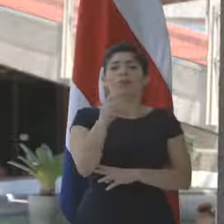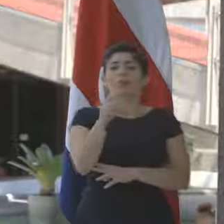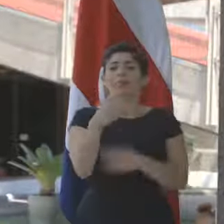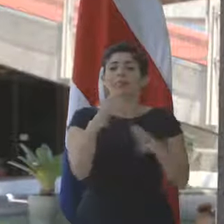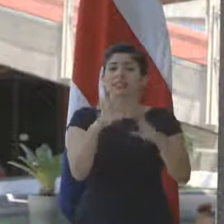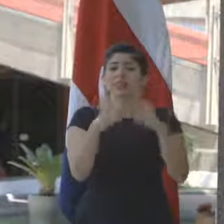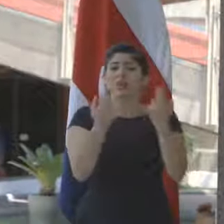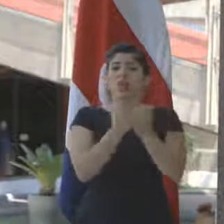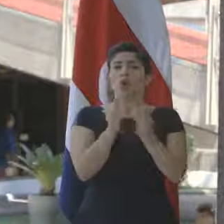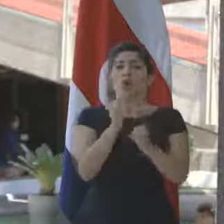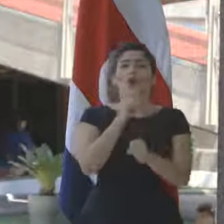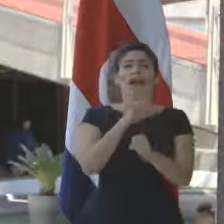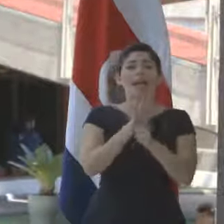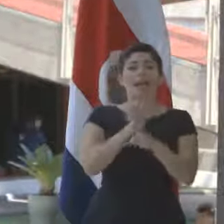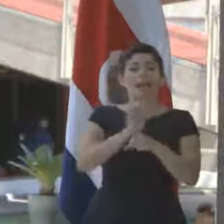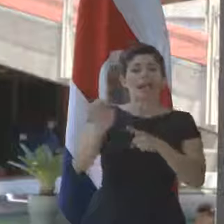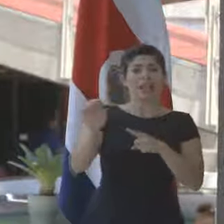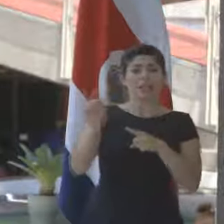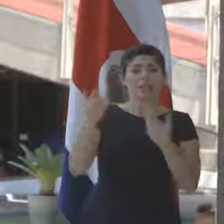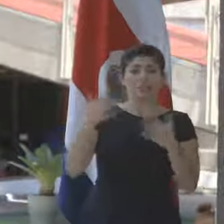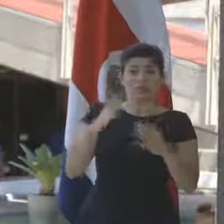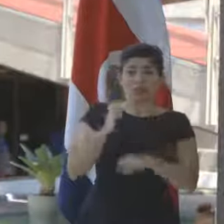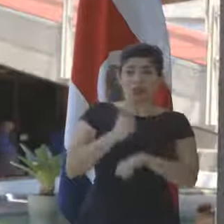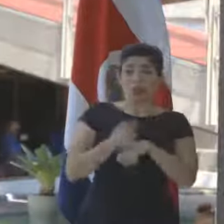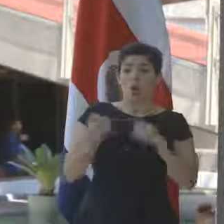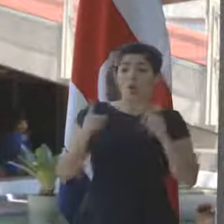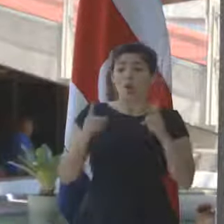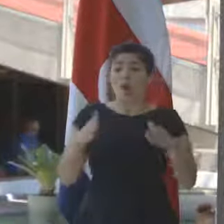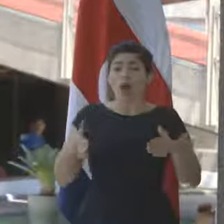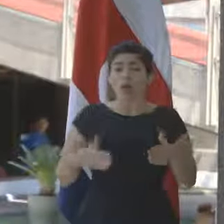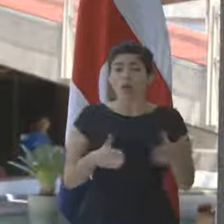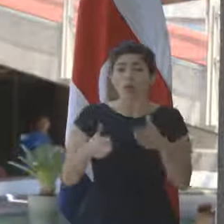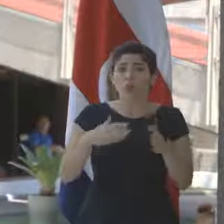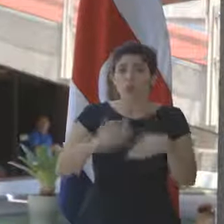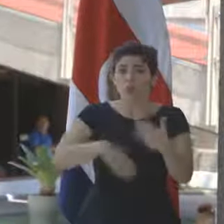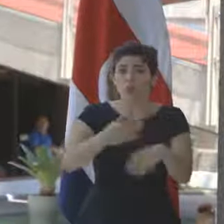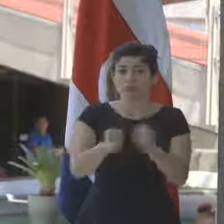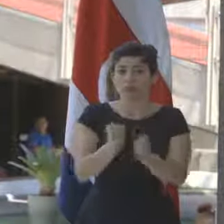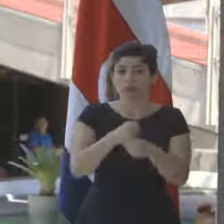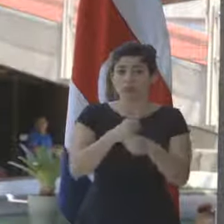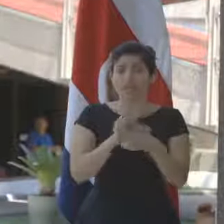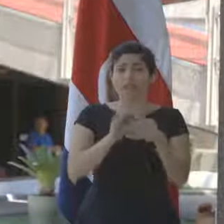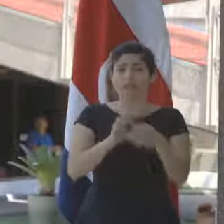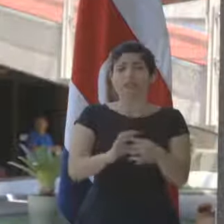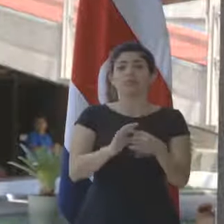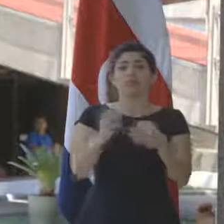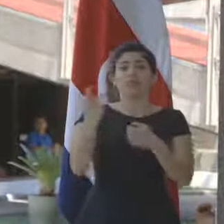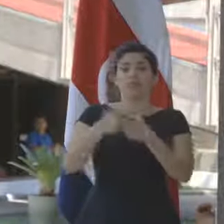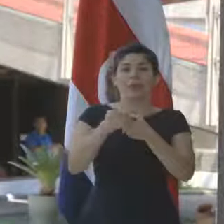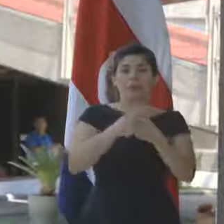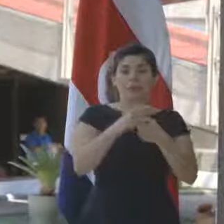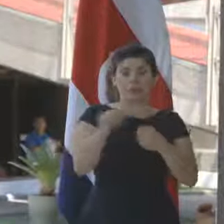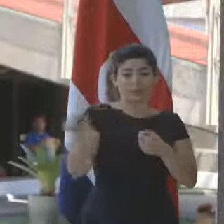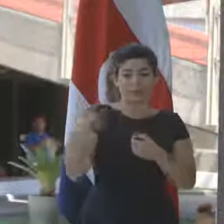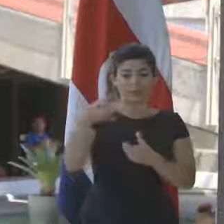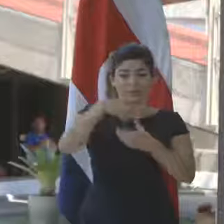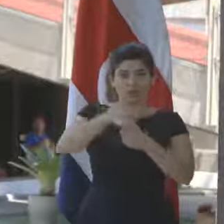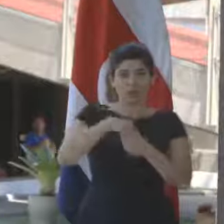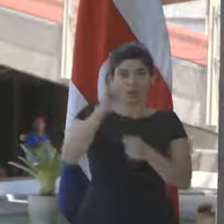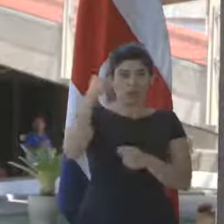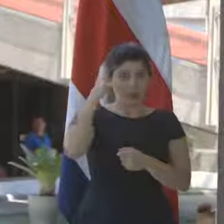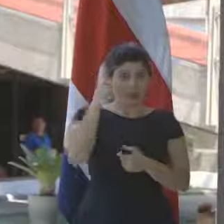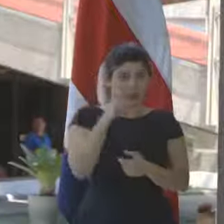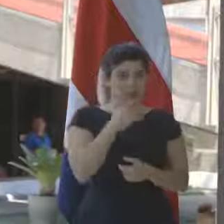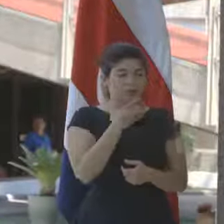reunió con los garantes éticos, si ya se definió la ruta que se iba a llevar a cabo en cuanto a la participación de ellos en el gobierno. Gracias.